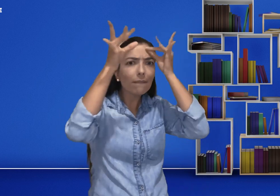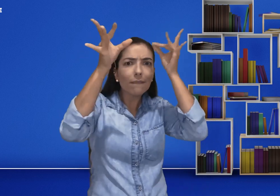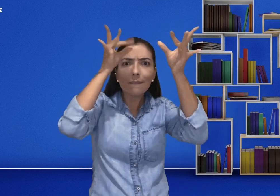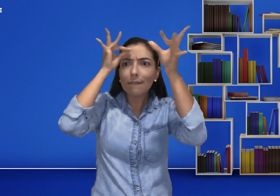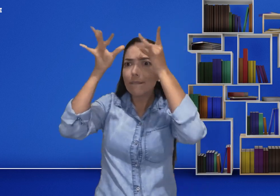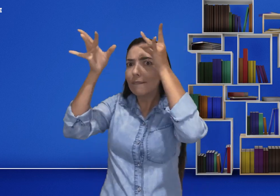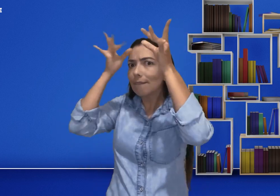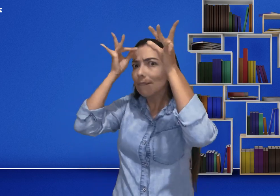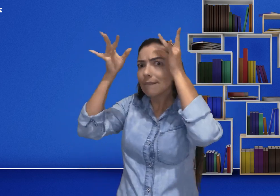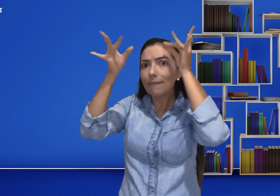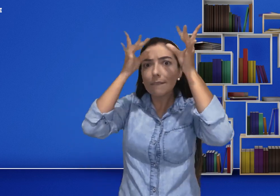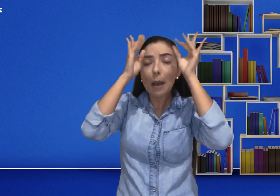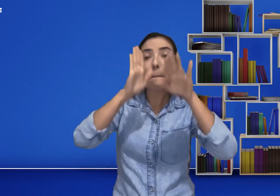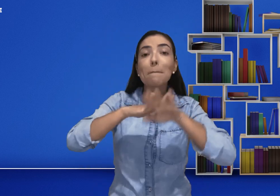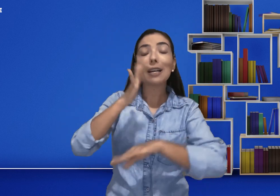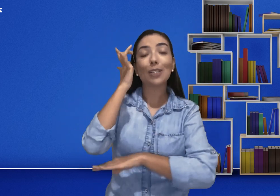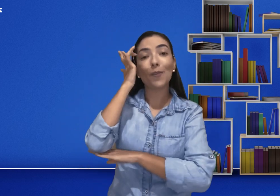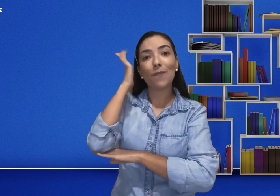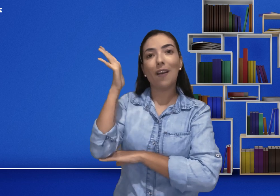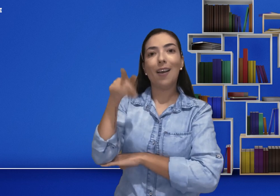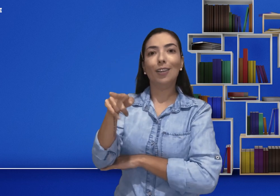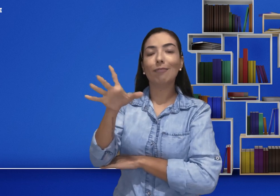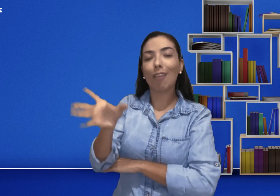E isso vai facilitar o aprendizado dessa criança.